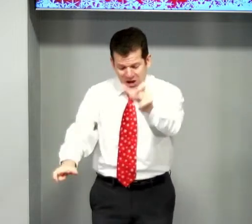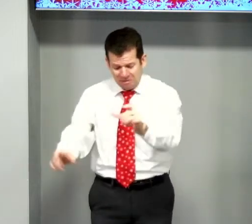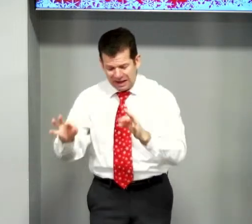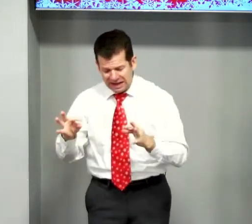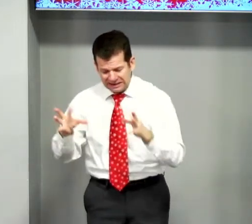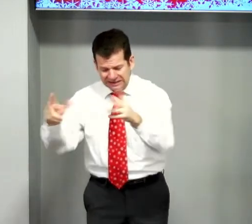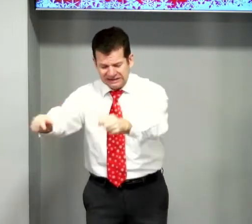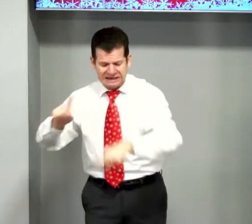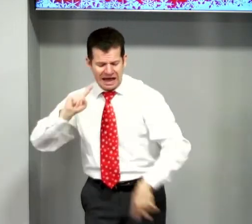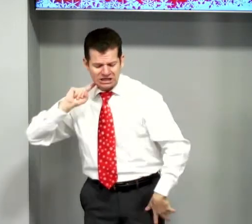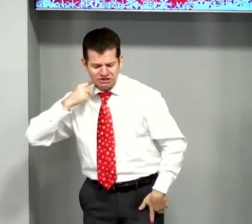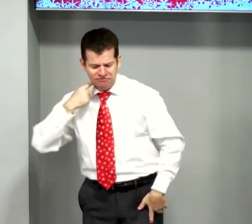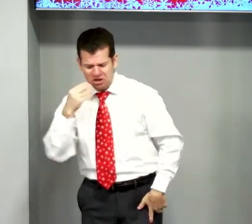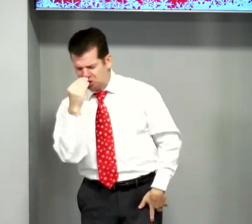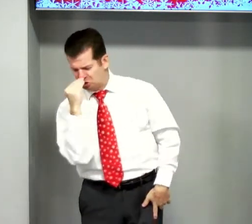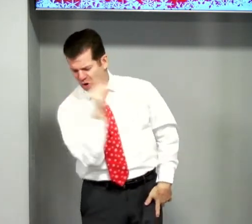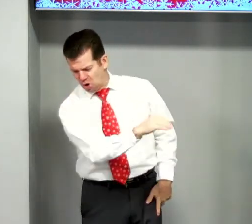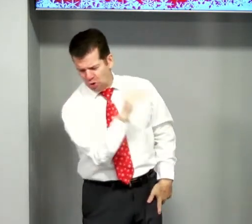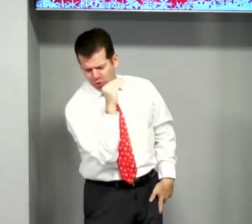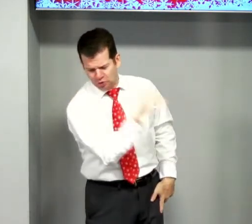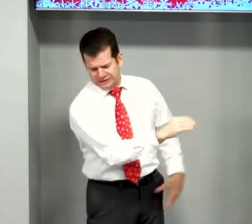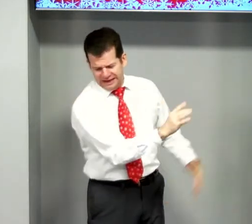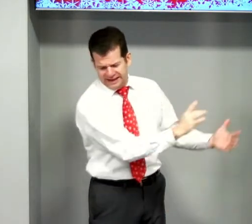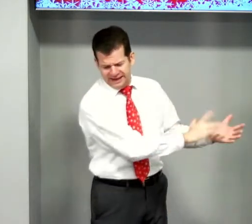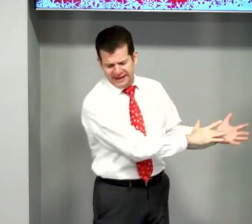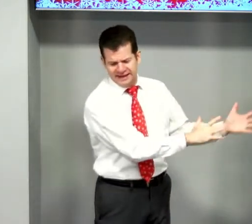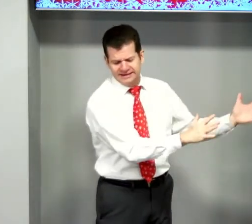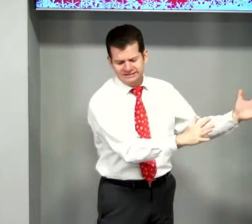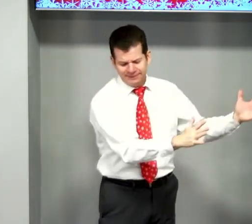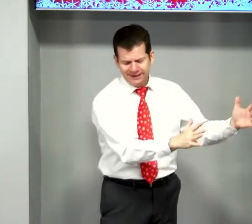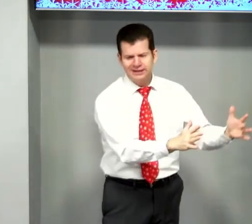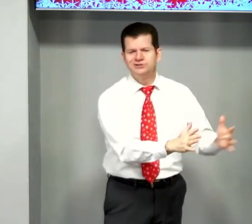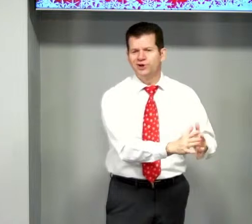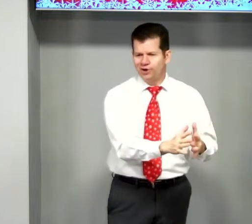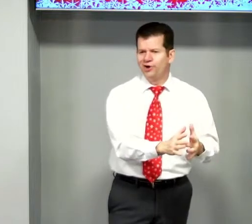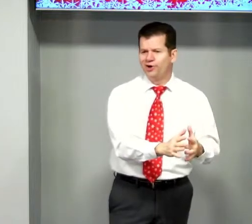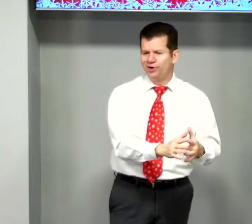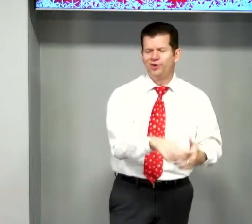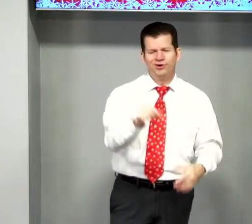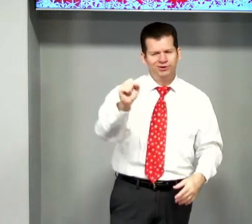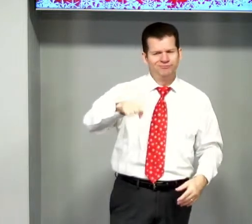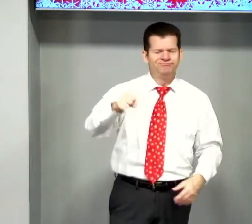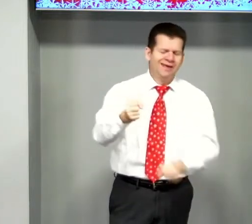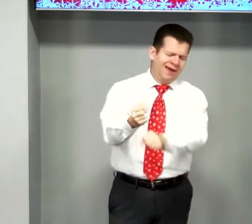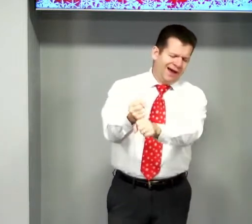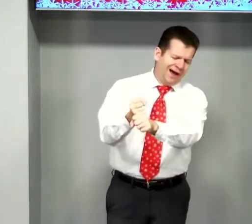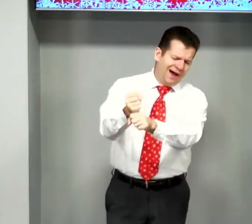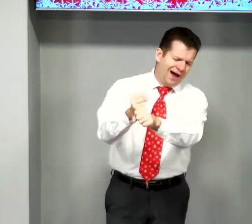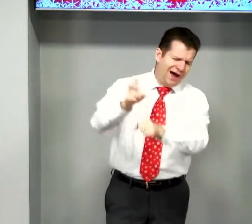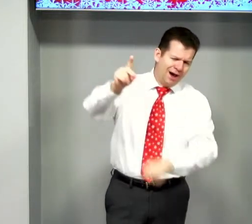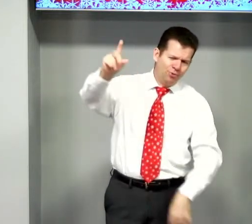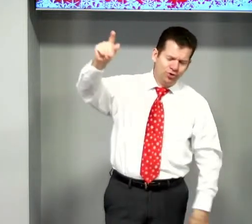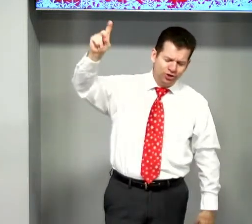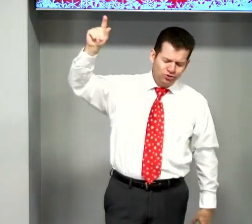humanidade viu, O desprezou, Há muitos